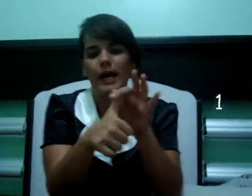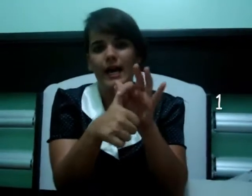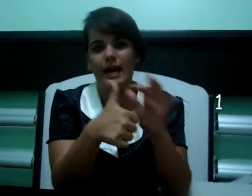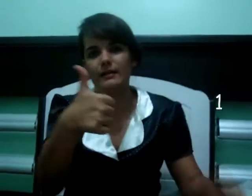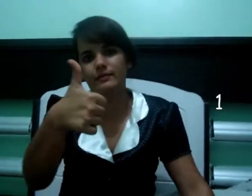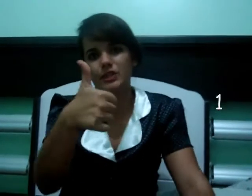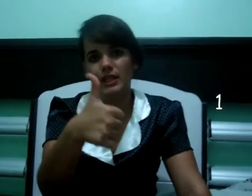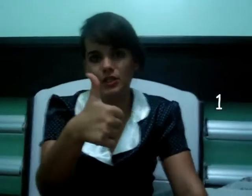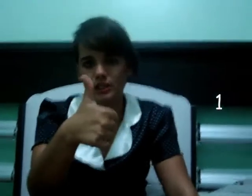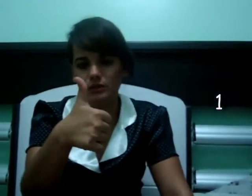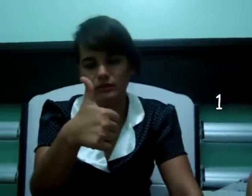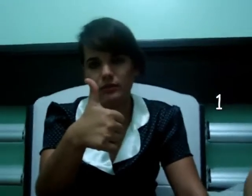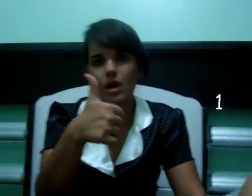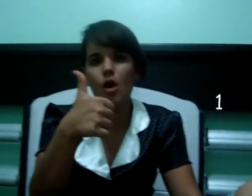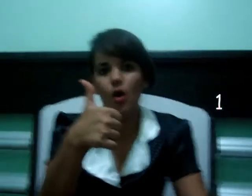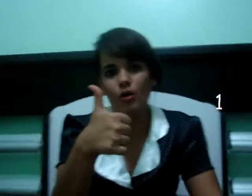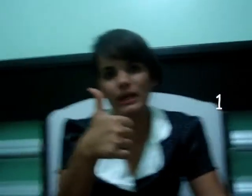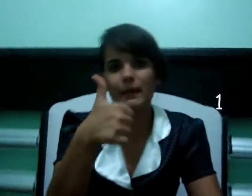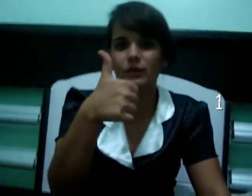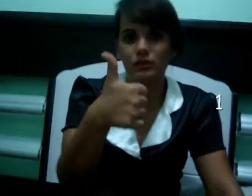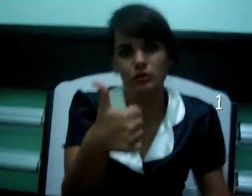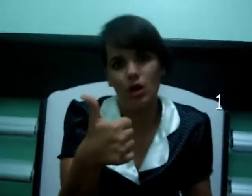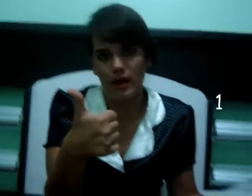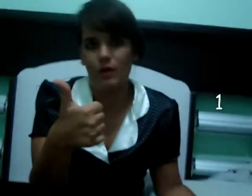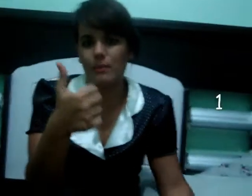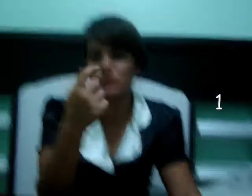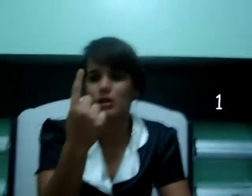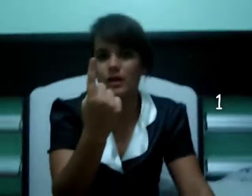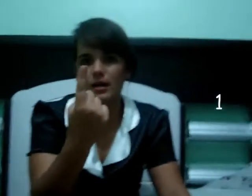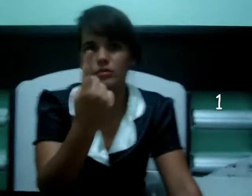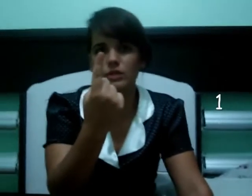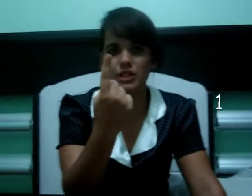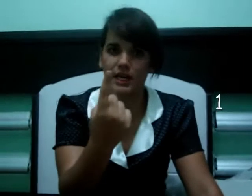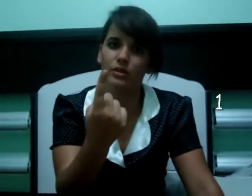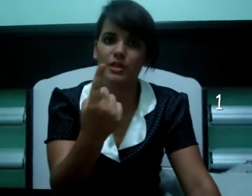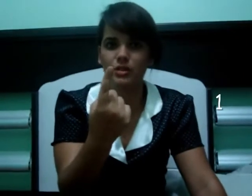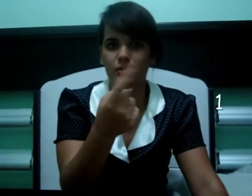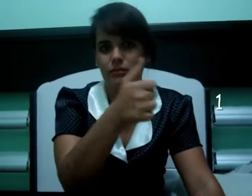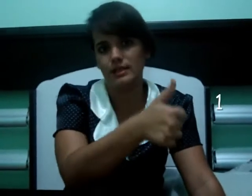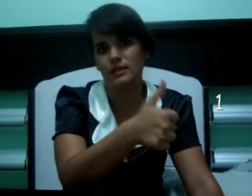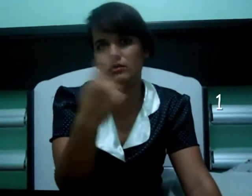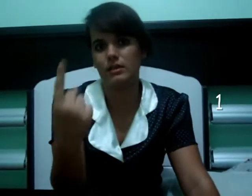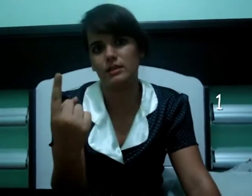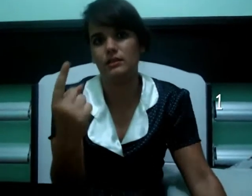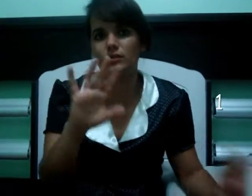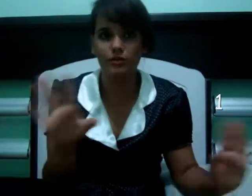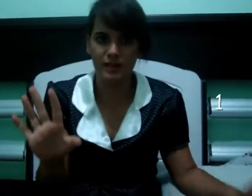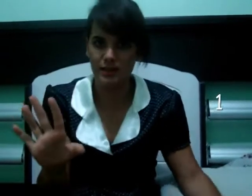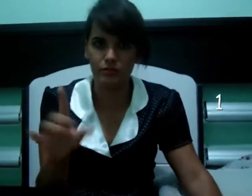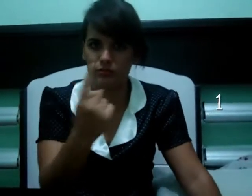polegar estendido. Ou, dependendo do local, eu posso colocar o indicador estendido. Assim ou assim, tudo vai ser 1,